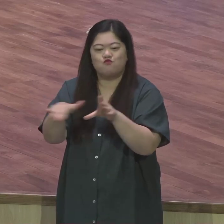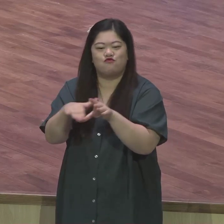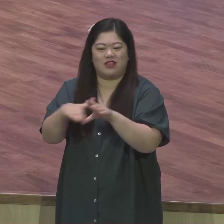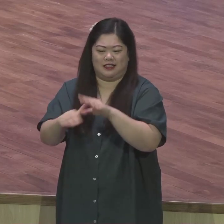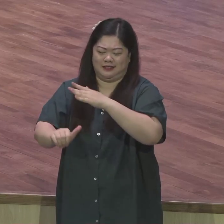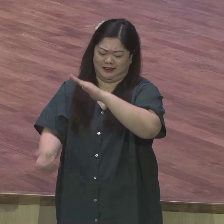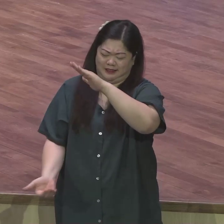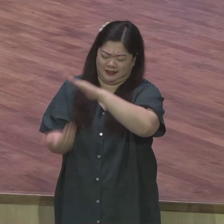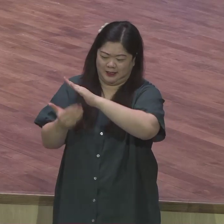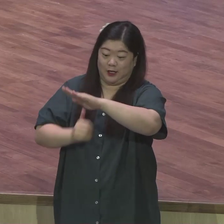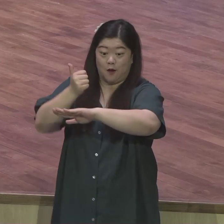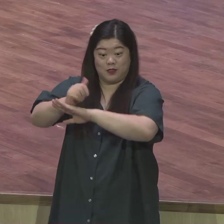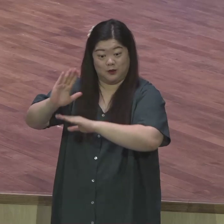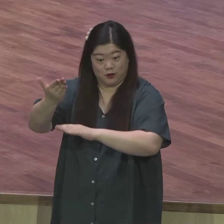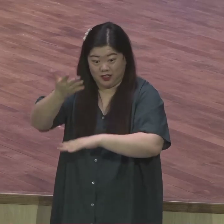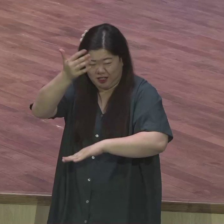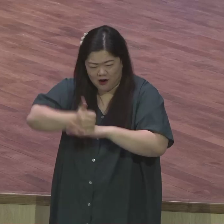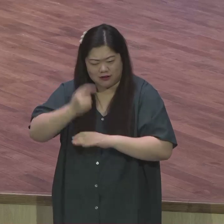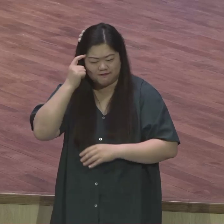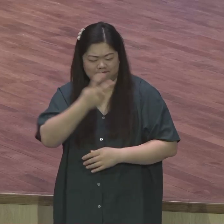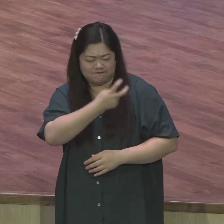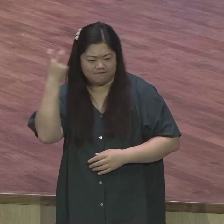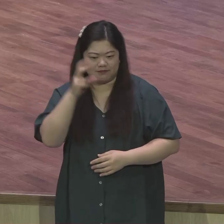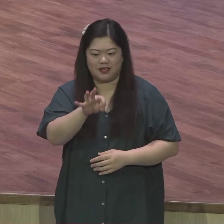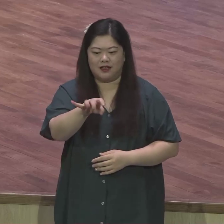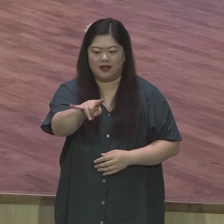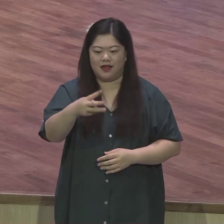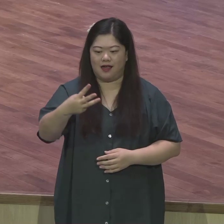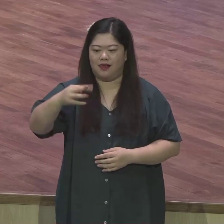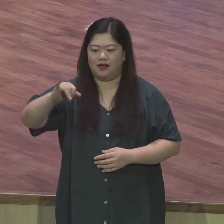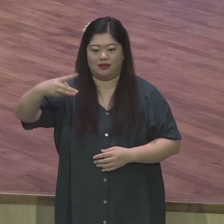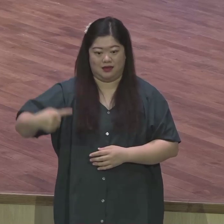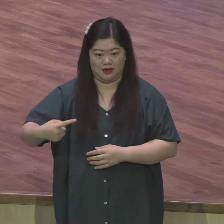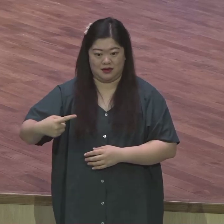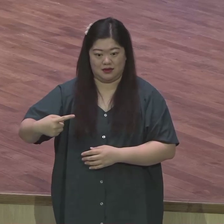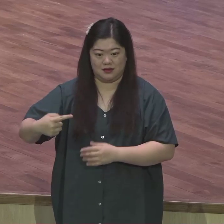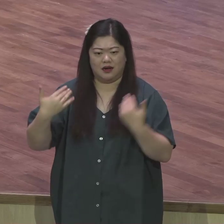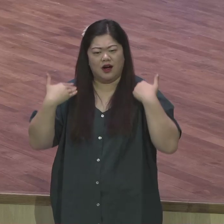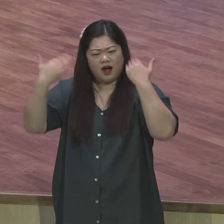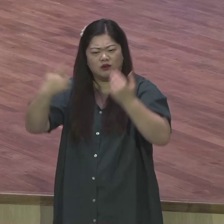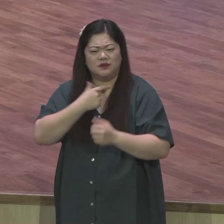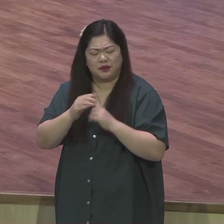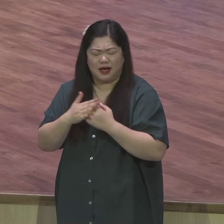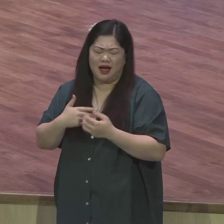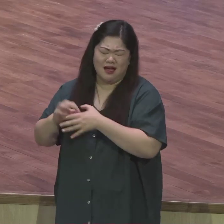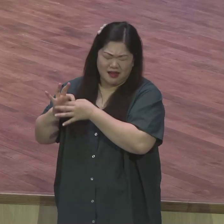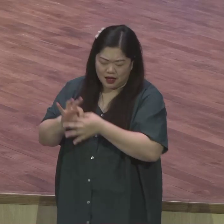있는 엘리트가 나오게 하셔야죠 세상 누가 일 수 있는 엘리트가 나오게 하자 기도를게요 매일 기도하고 있는데